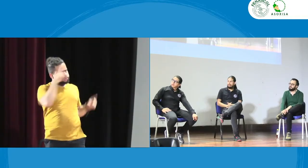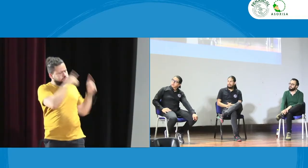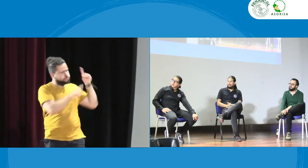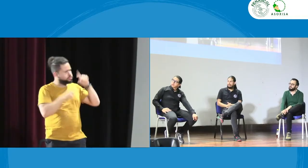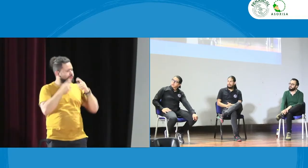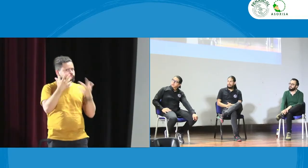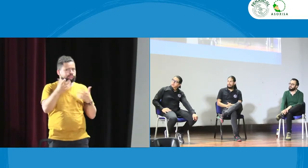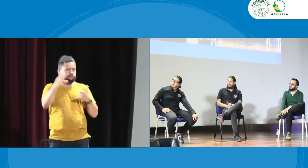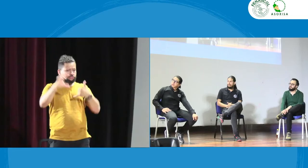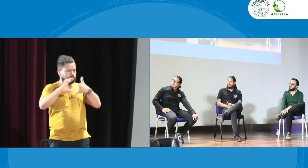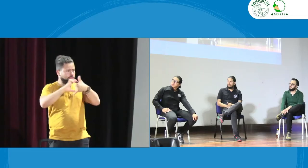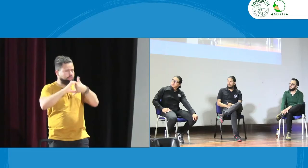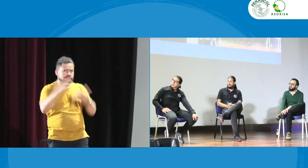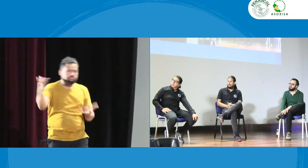desde 1998